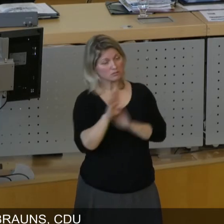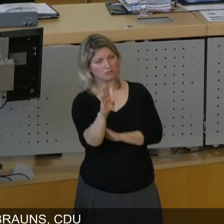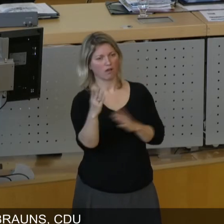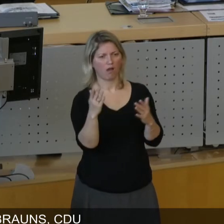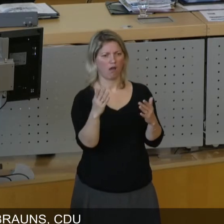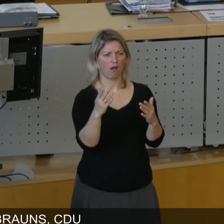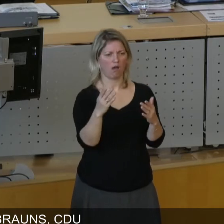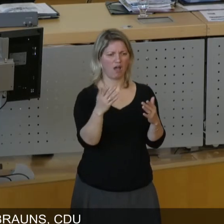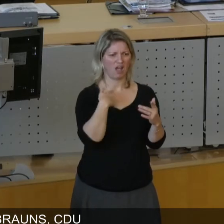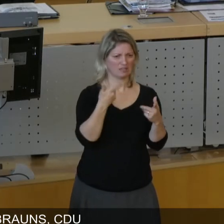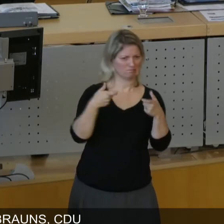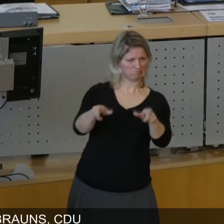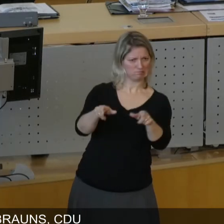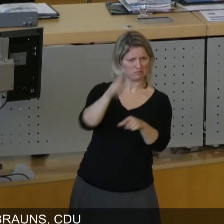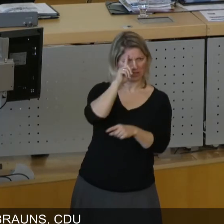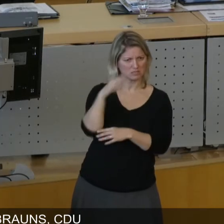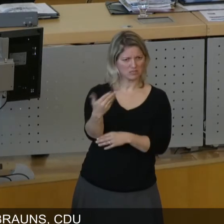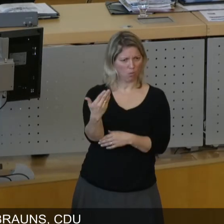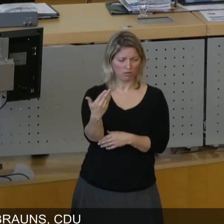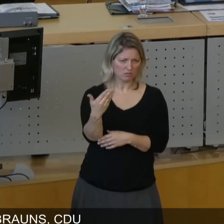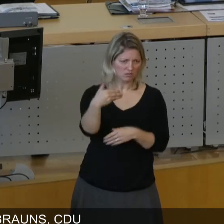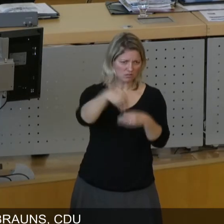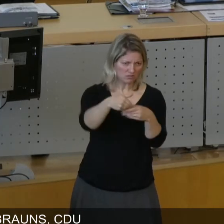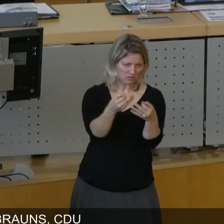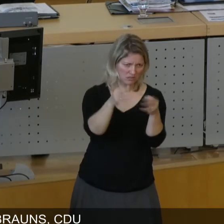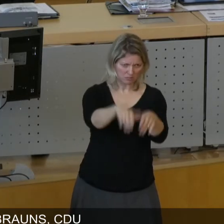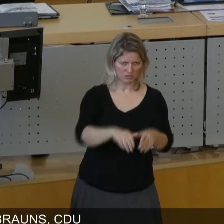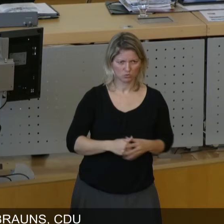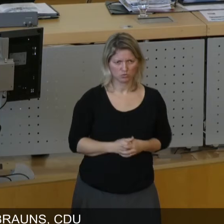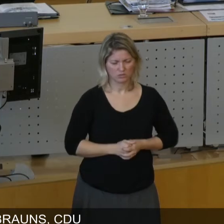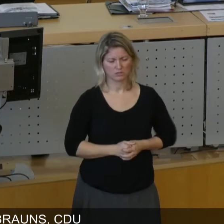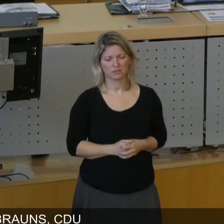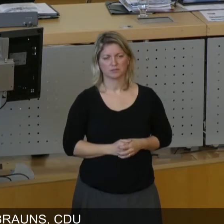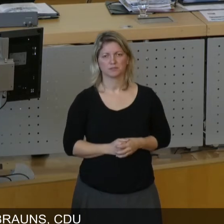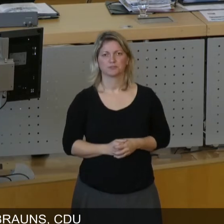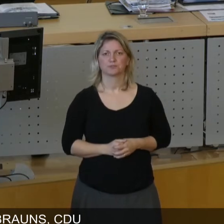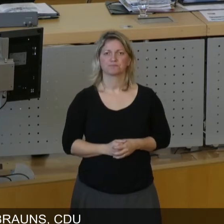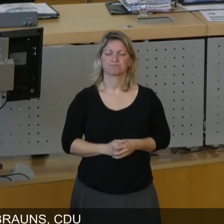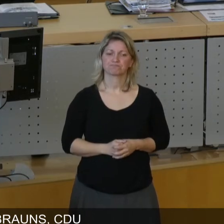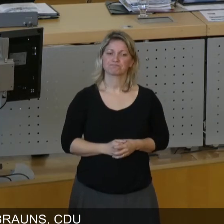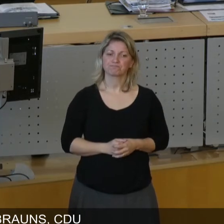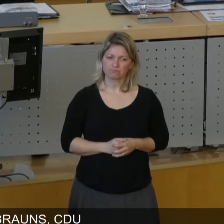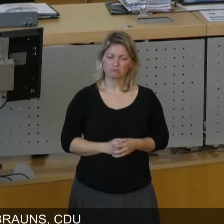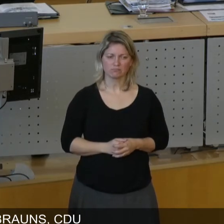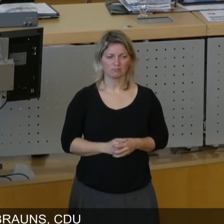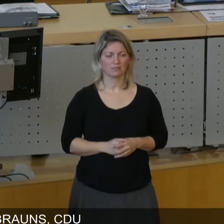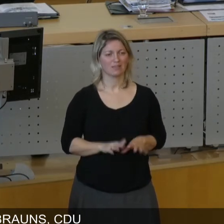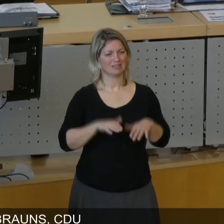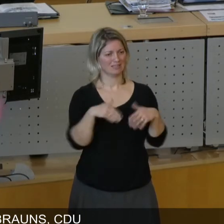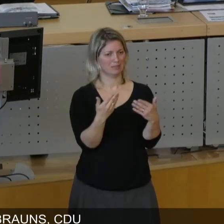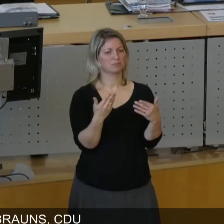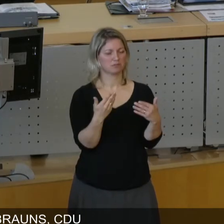zu können oder in die Schranken weisen zu können oder was auch immer. Meine Damen und Herren, es gibt eine komplette Disproportion